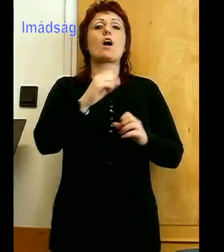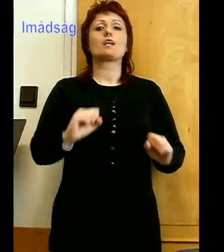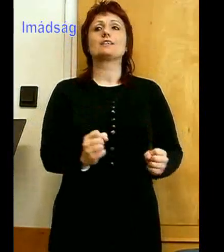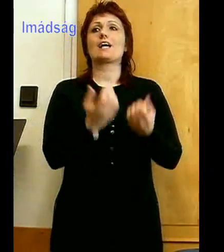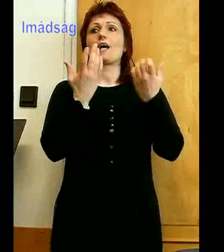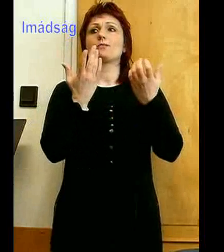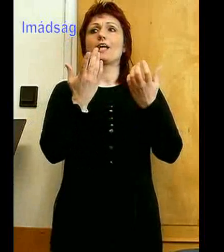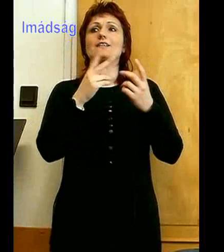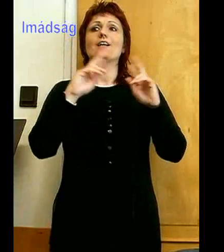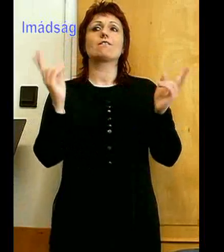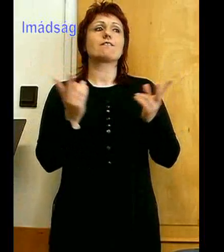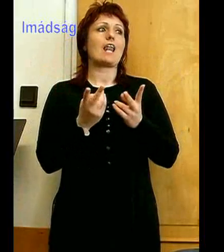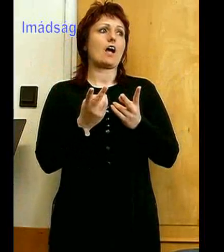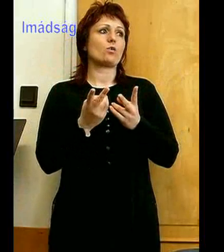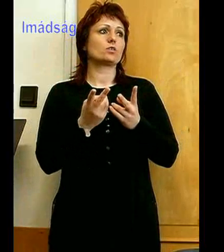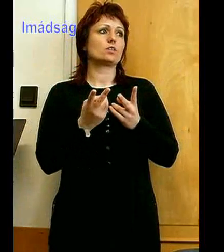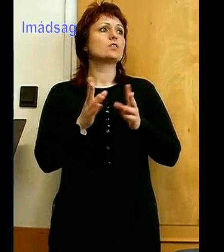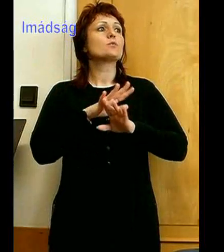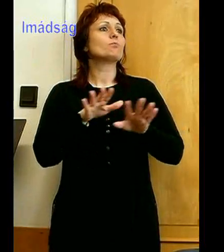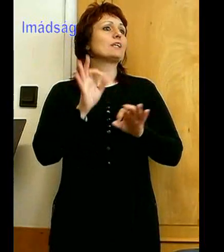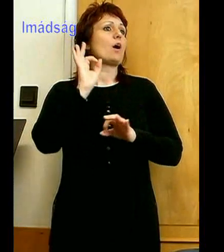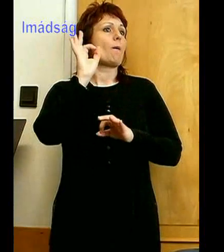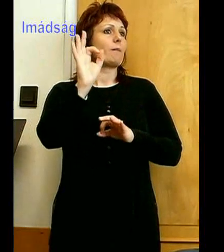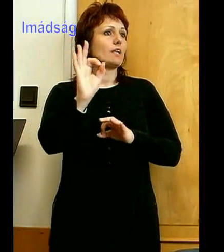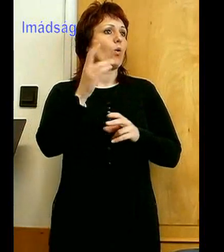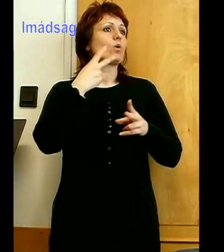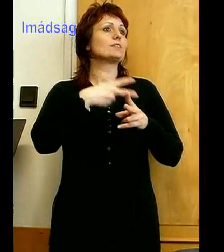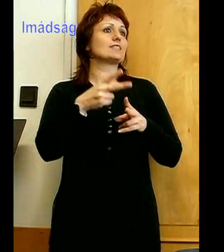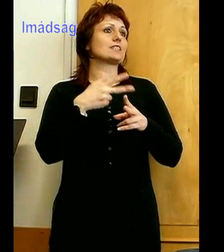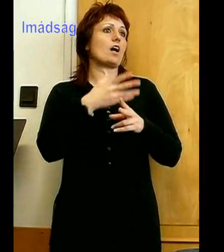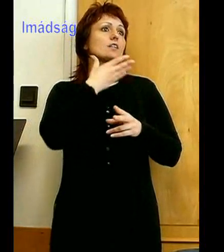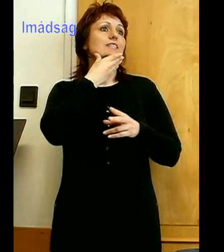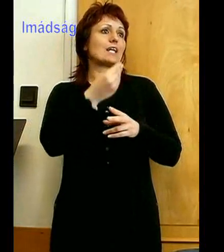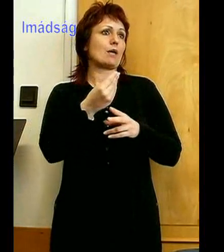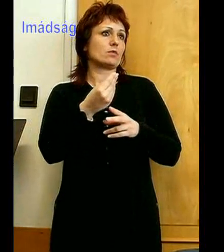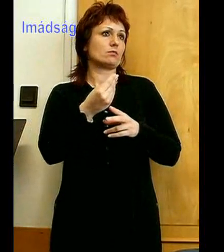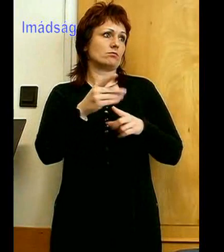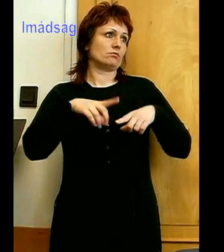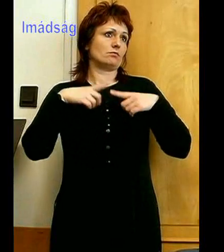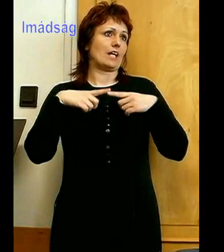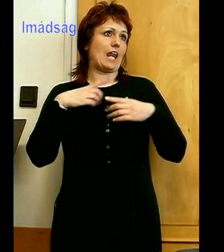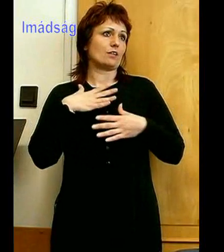És mindaz, ami jó, tiszta és szép az életünkben, a Te ígédnek a munkája.